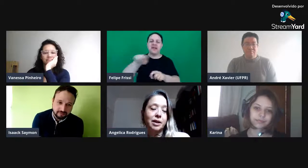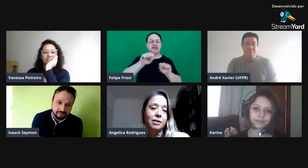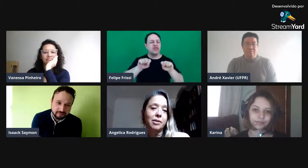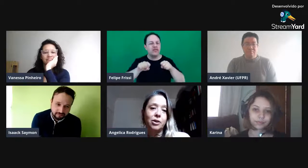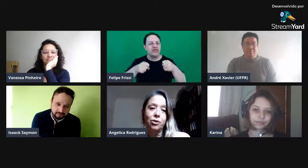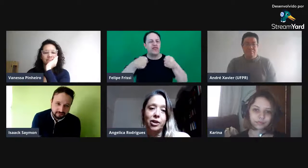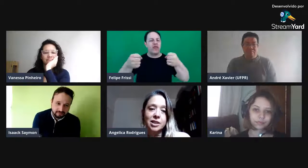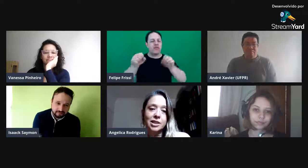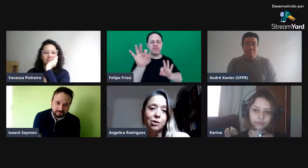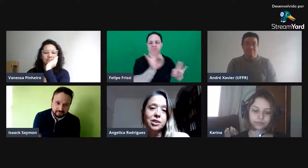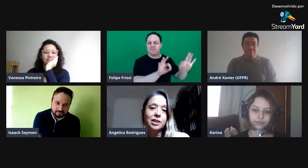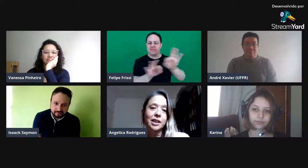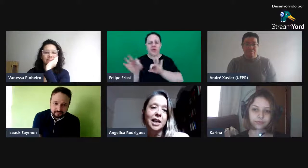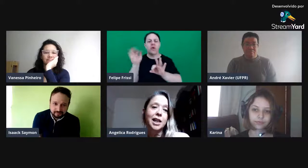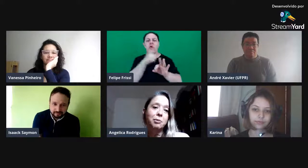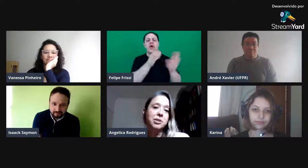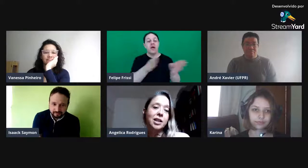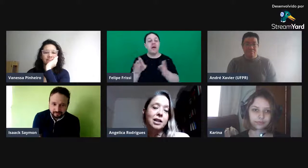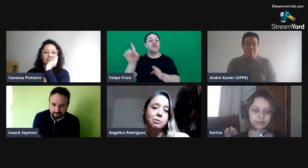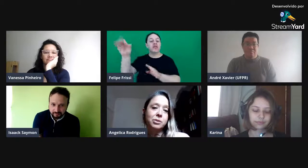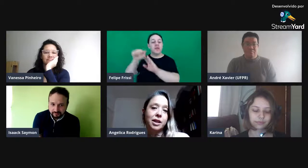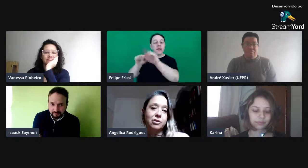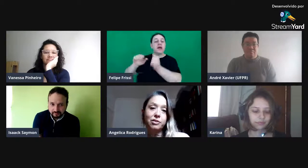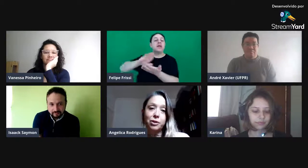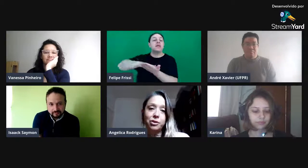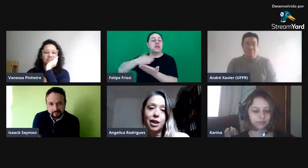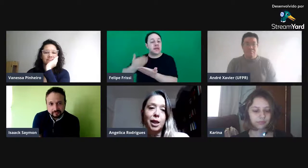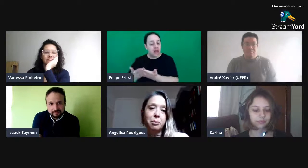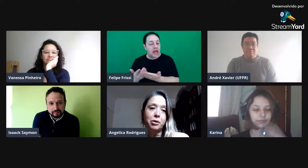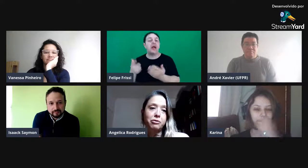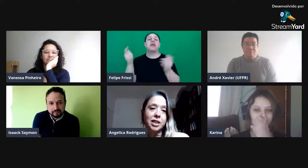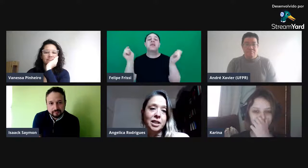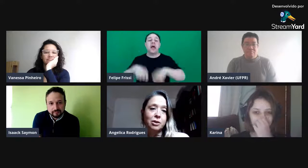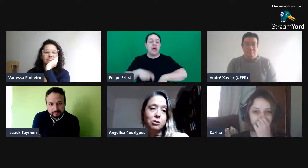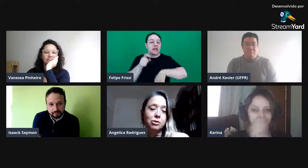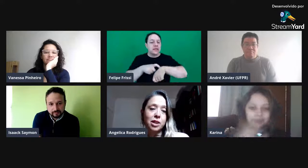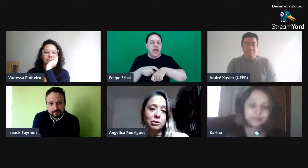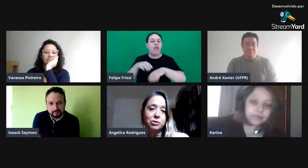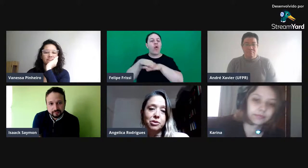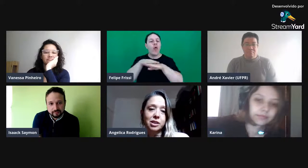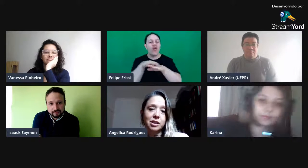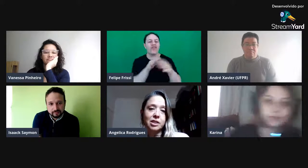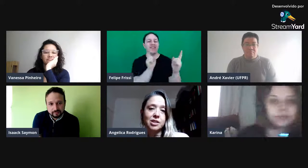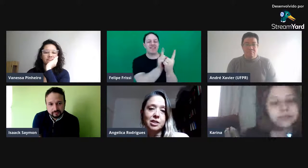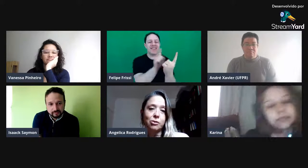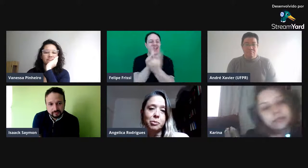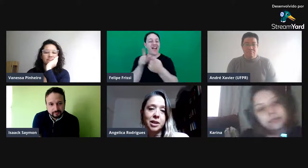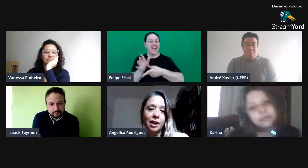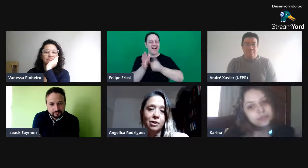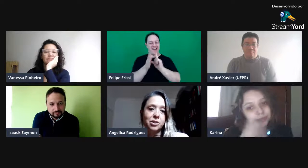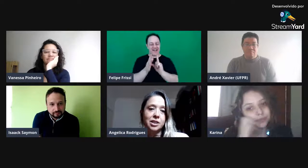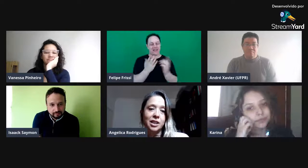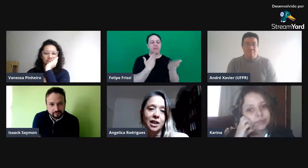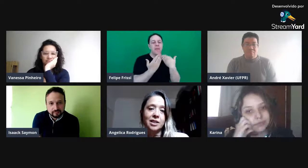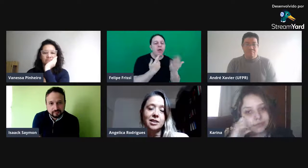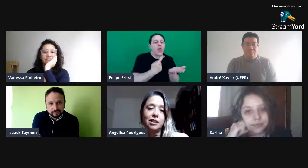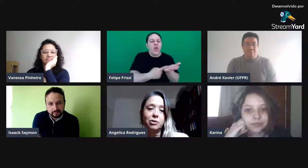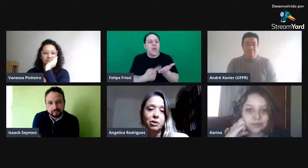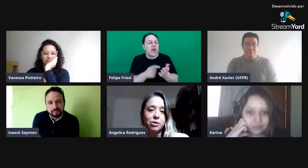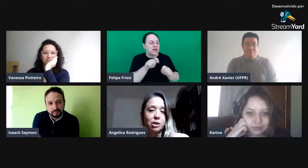organizar os intérpretes, né? Eles tiveram tempo para conversar com os alunos antes, combinar os sinais e tal. Então, isso é